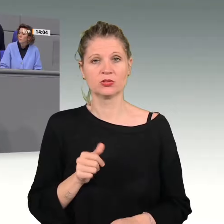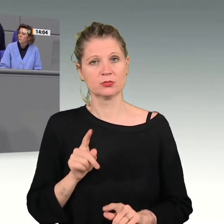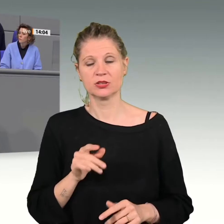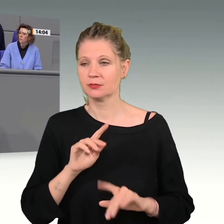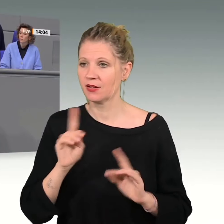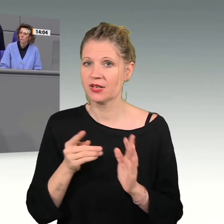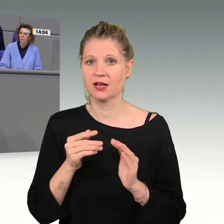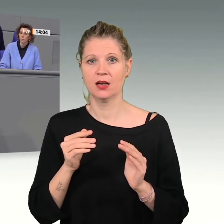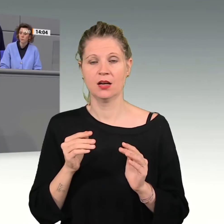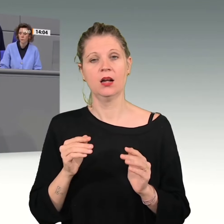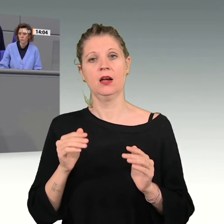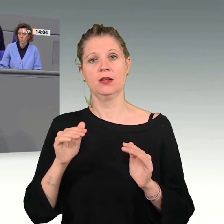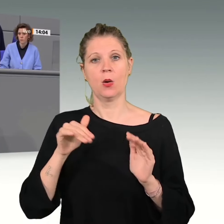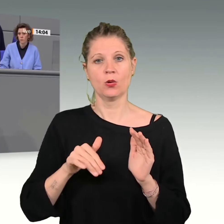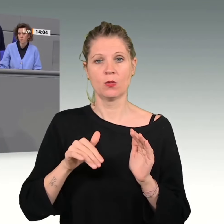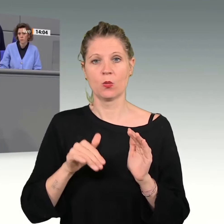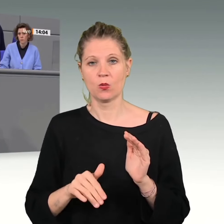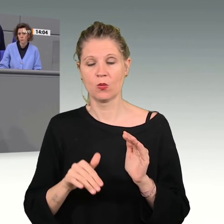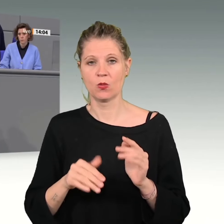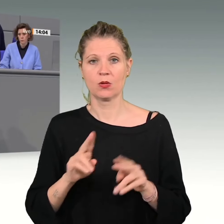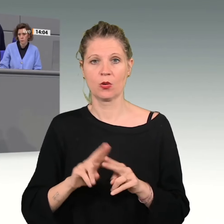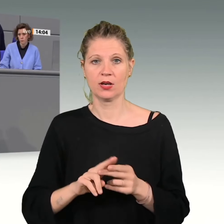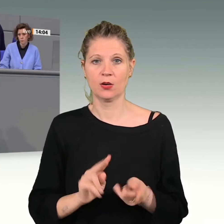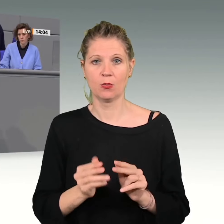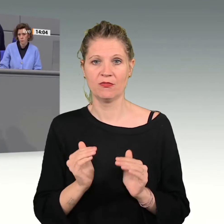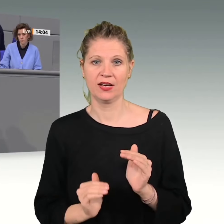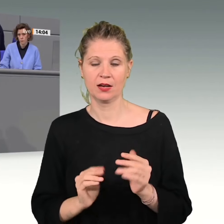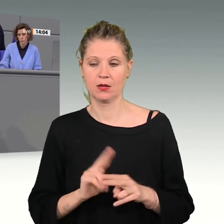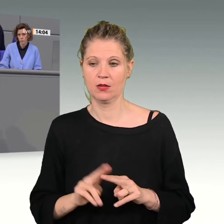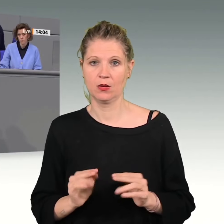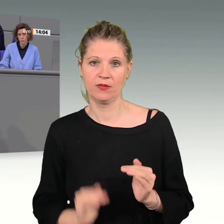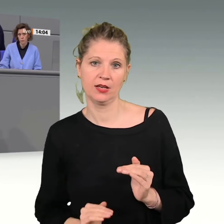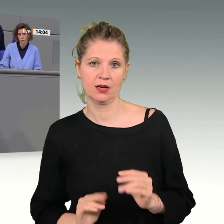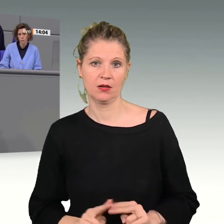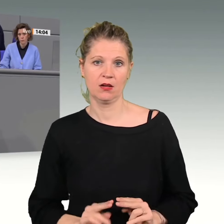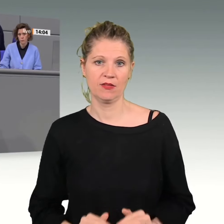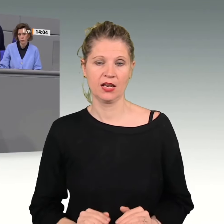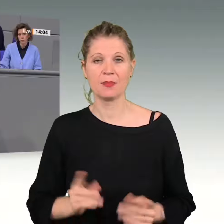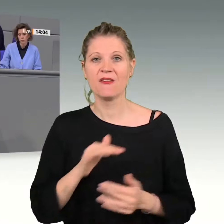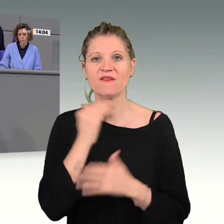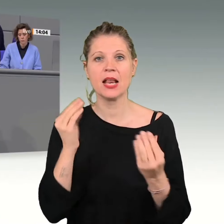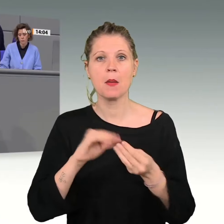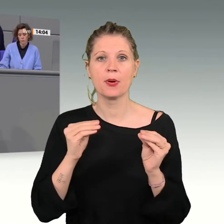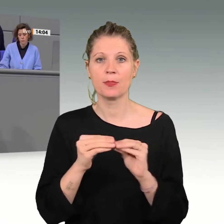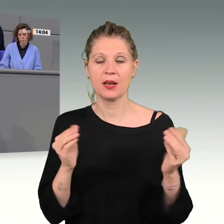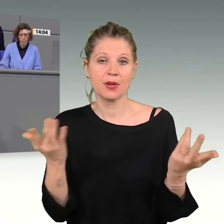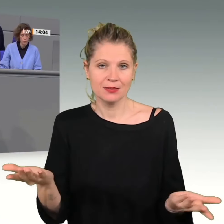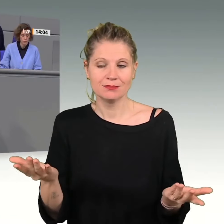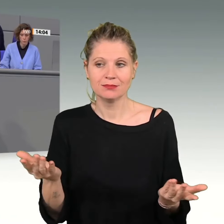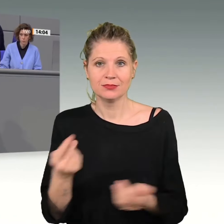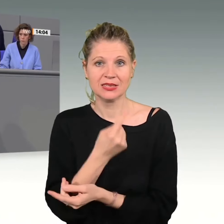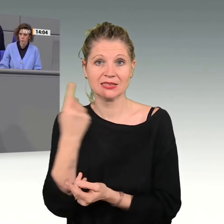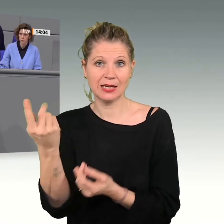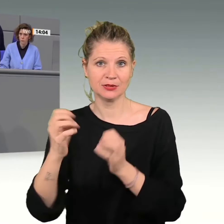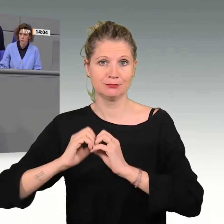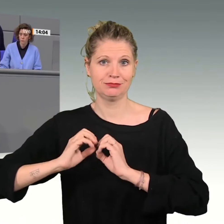korrigieren muss. Daran wird aber offensichtlich, viele Probleme sind im wahrsten Sinne des Wortes hausgemacht. Das